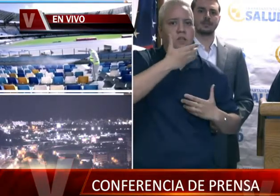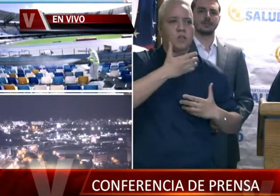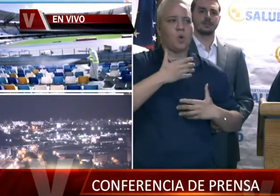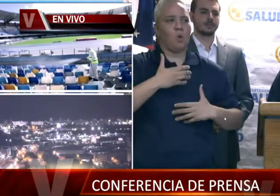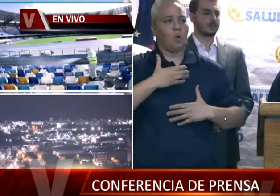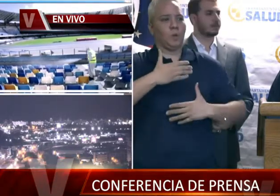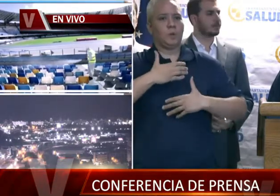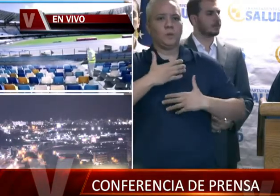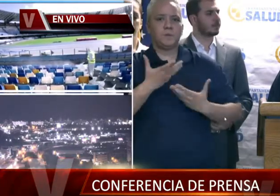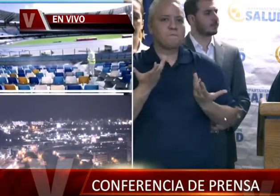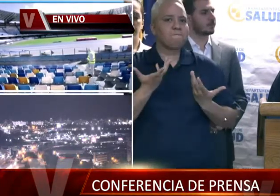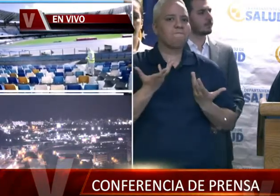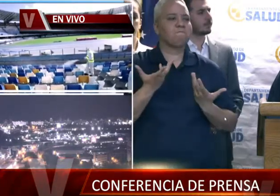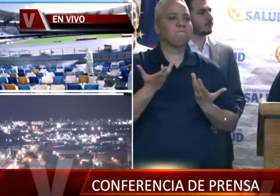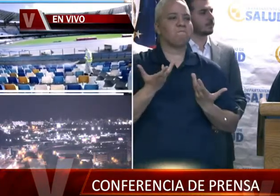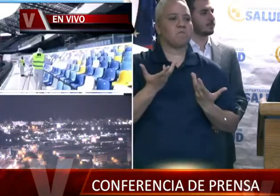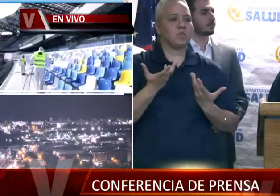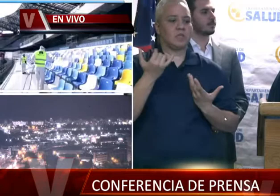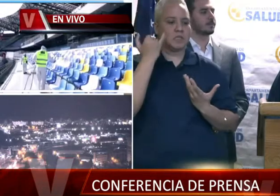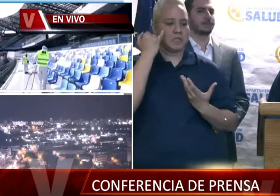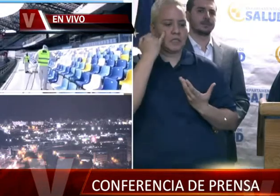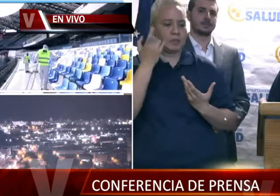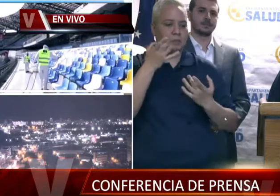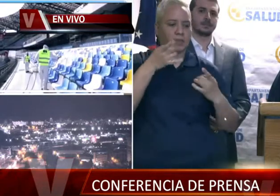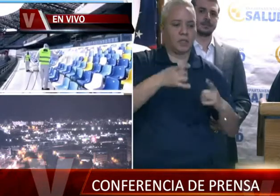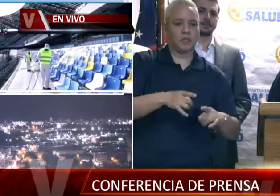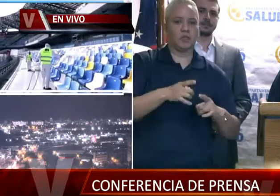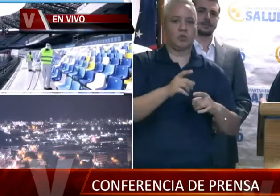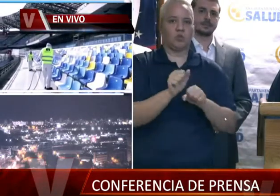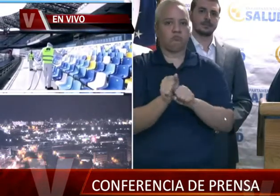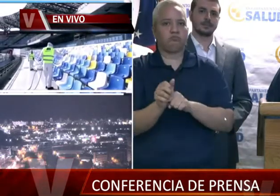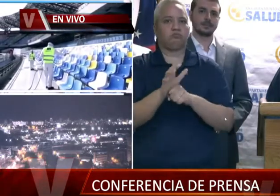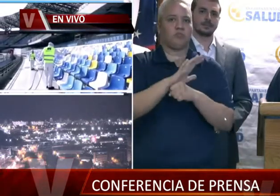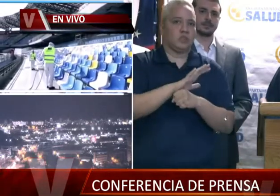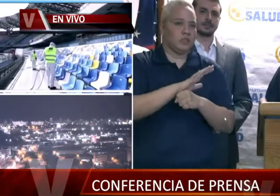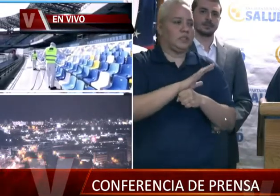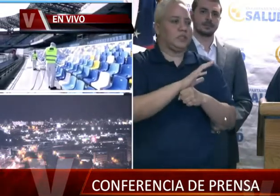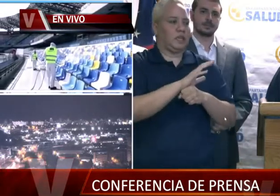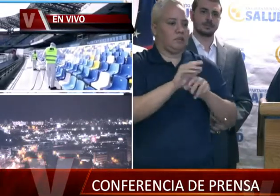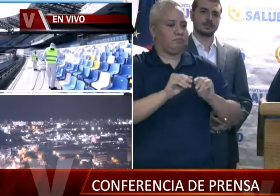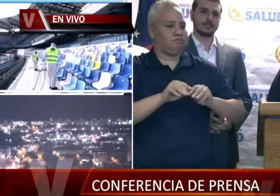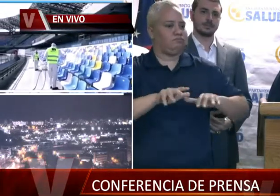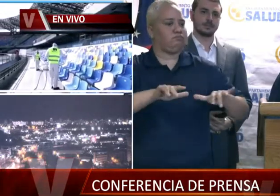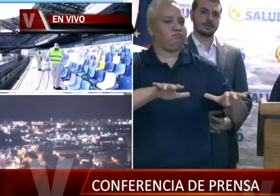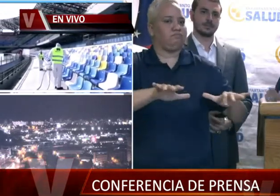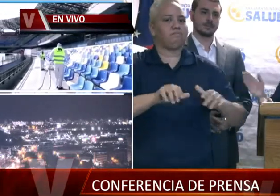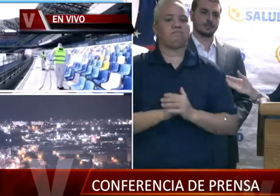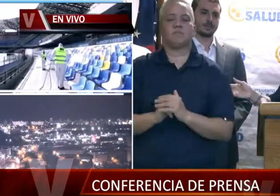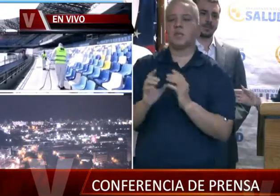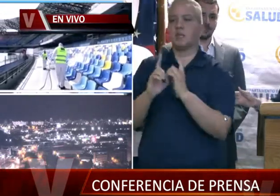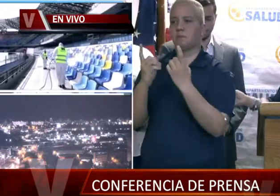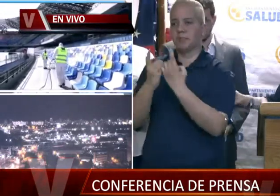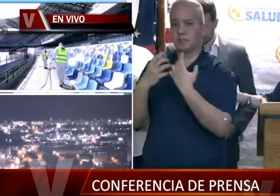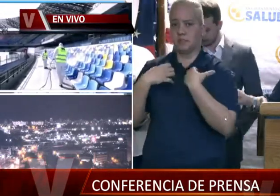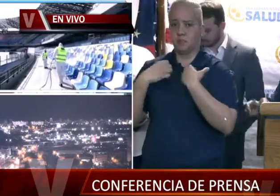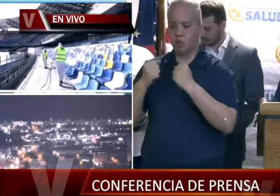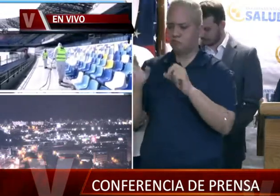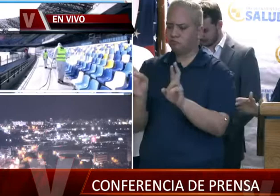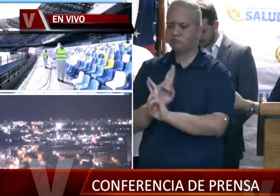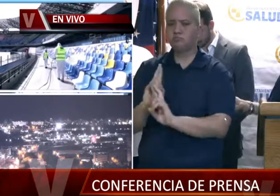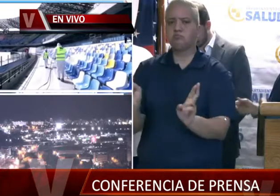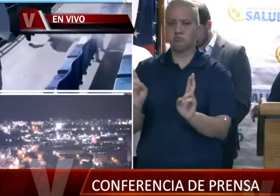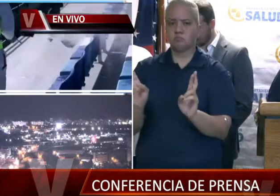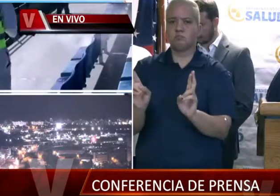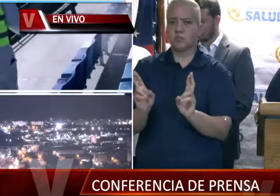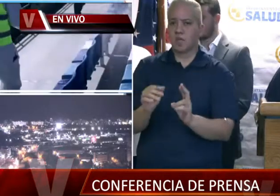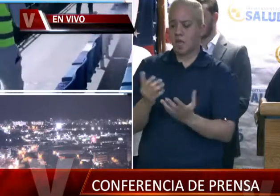en caso de que se confirme como un caso de coronavirus, ¿no? Sí, el Departamento de Salud está preparado y la División de Bioseguridad,